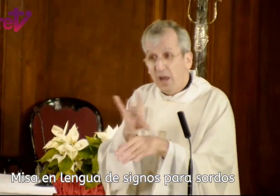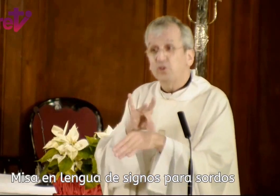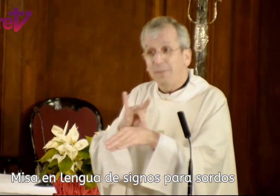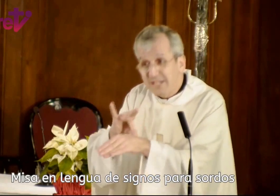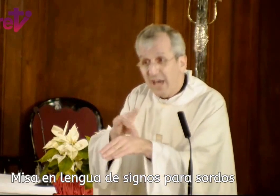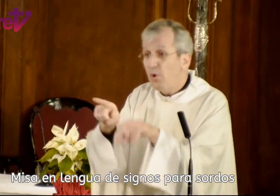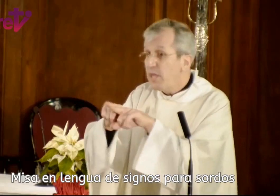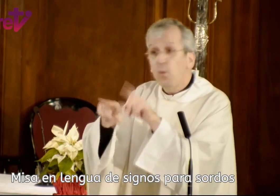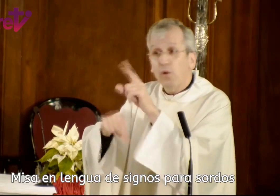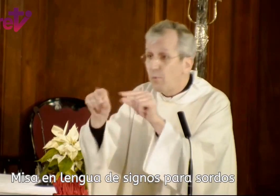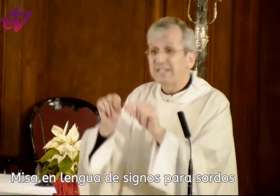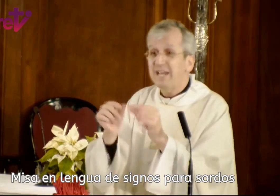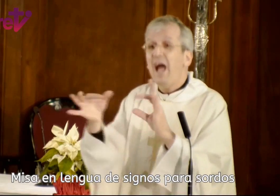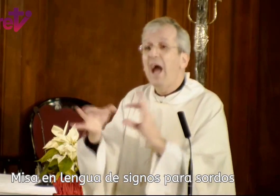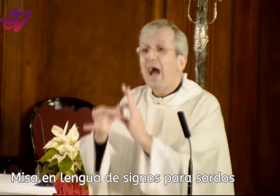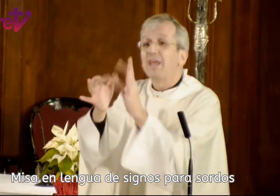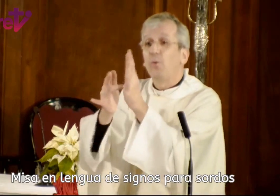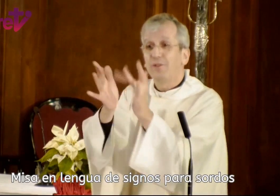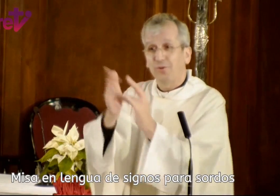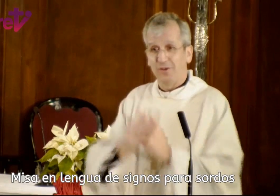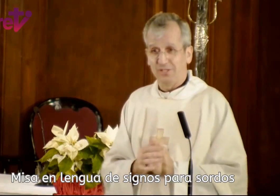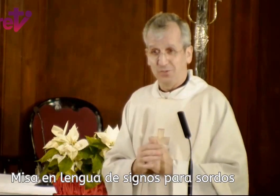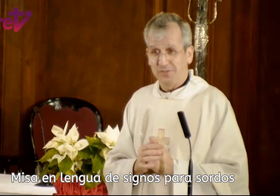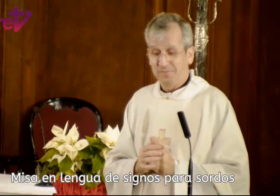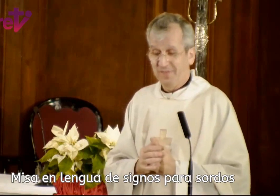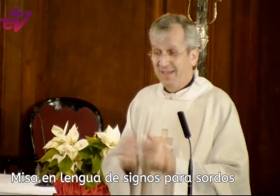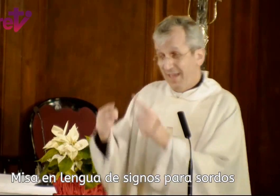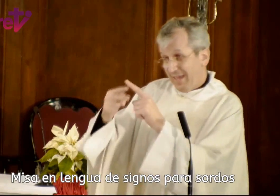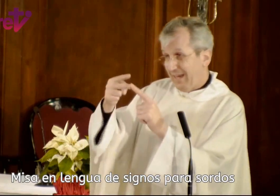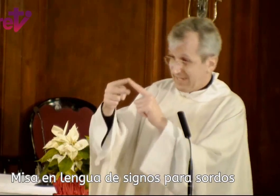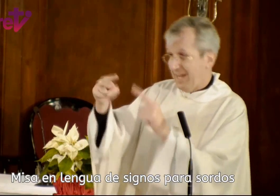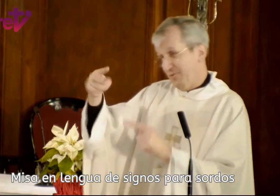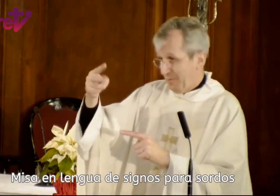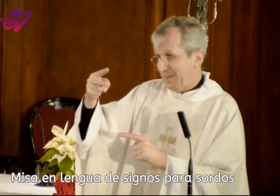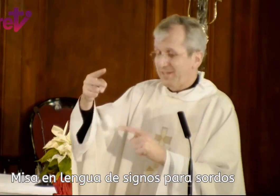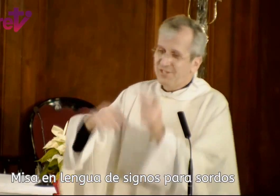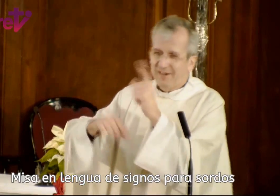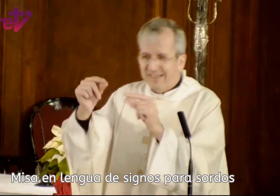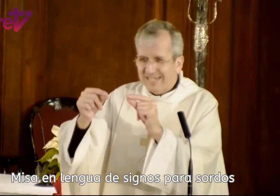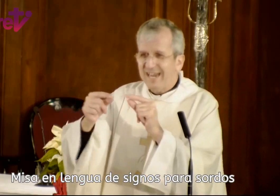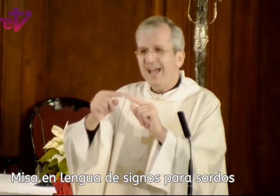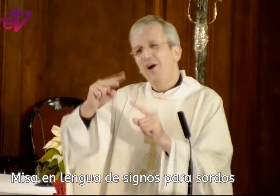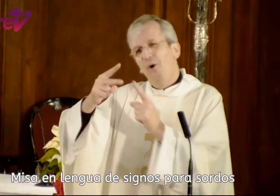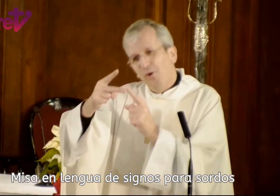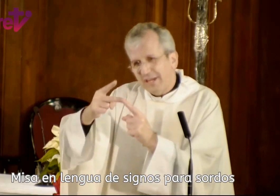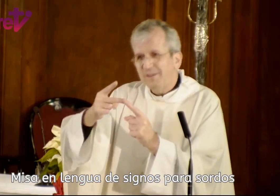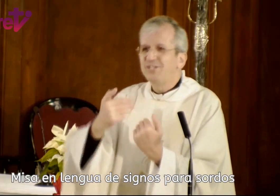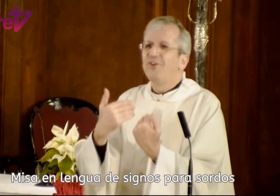los habéis guiado igual como una estrella al encuentro con Jesús. Y en esa doble dimensión de estrella, otra dimensión,